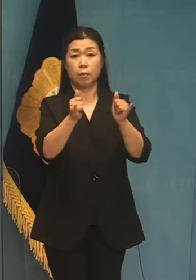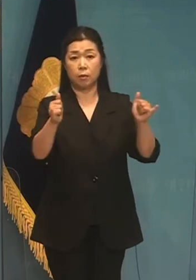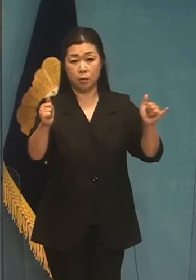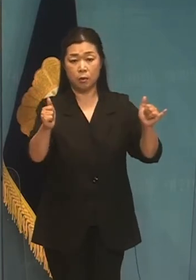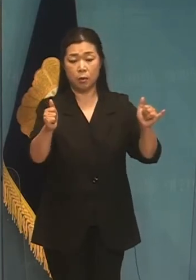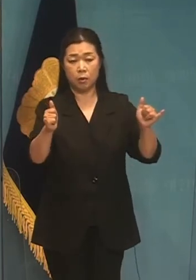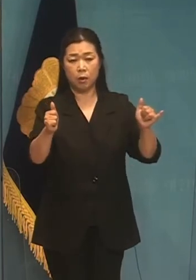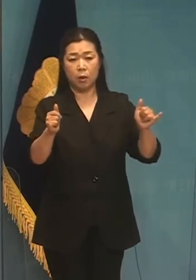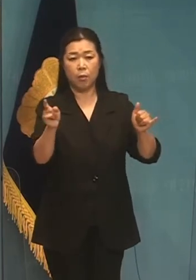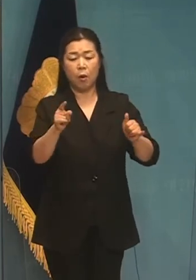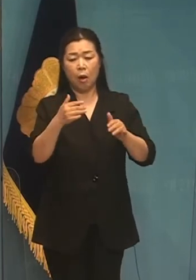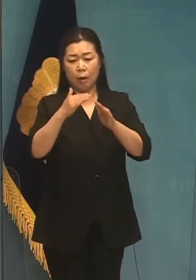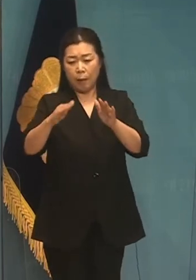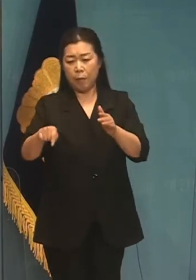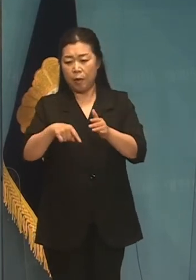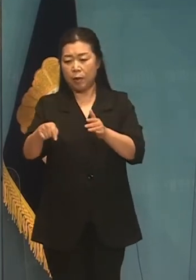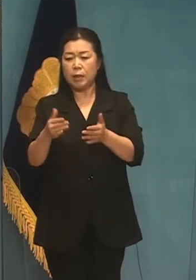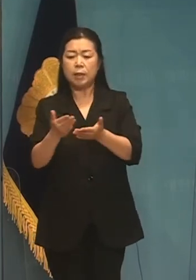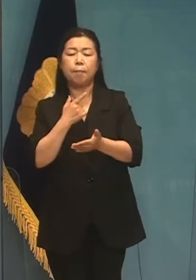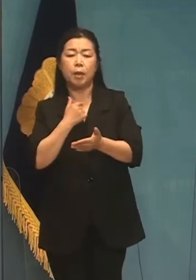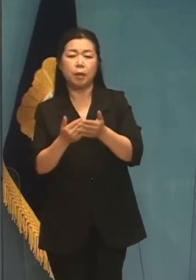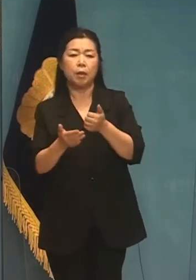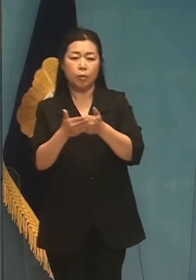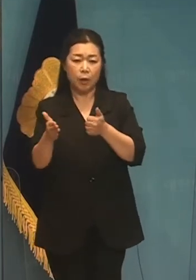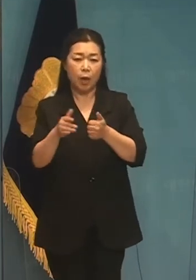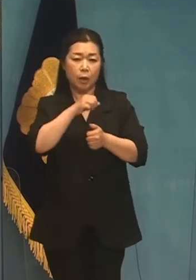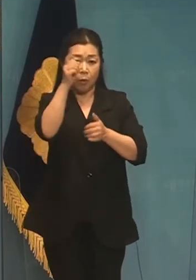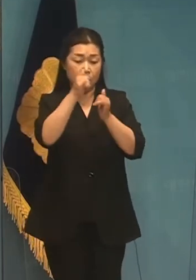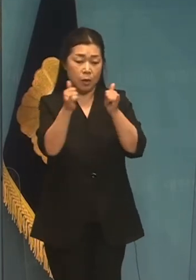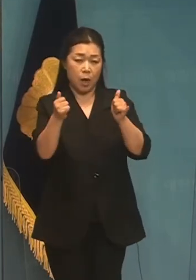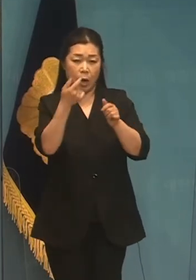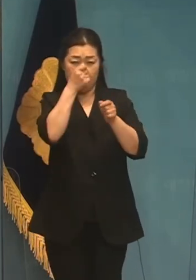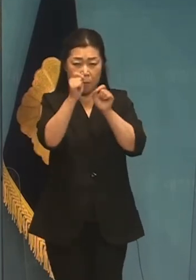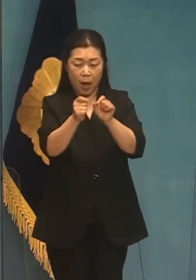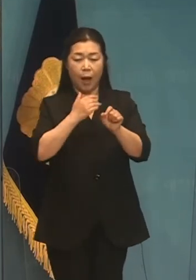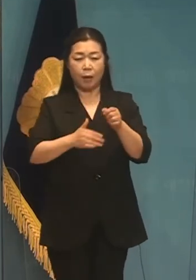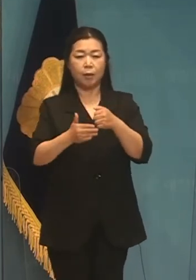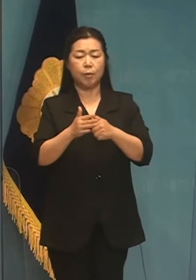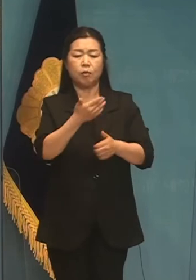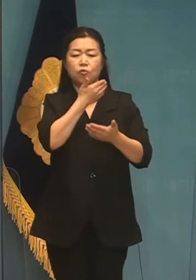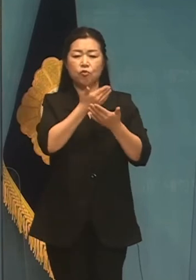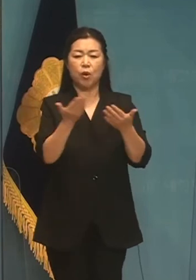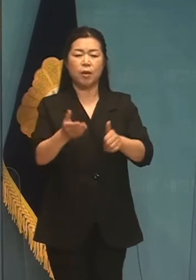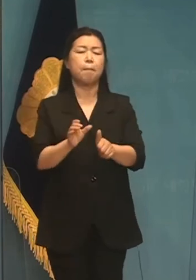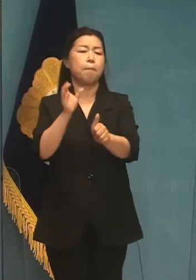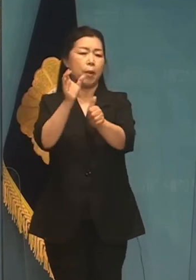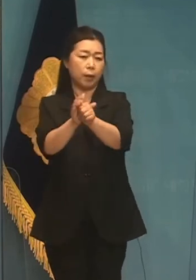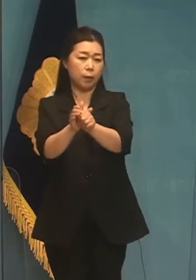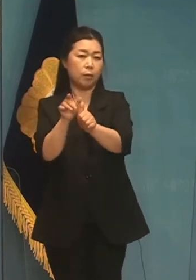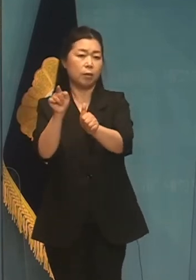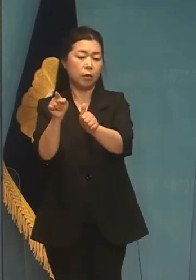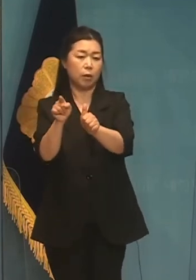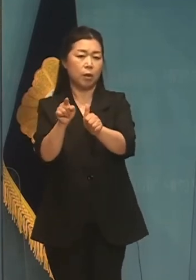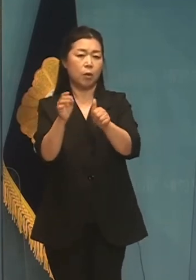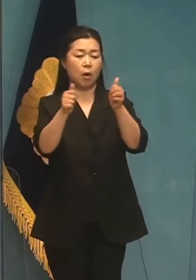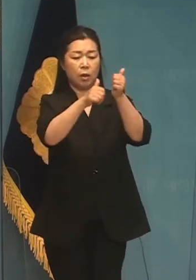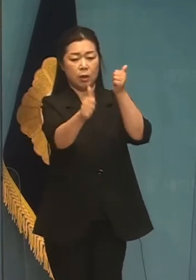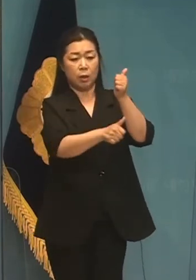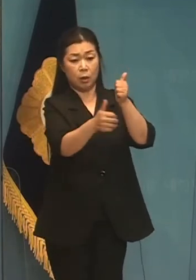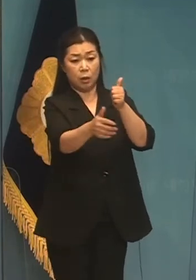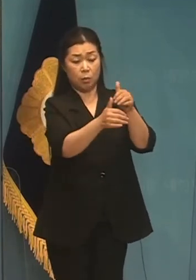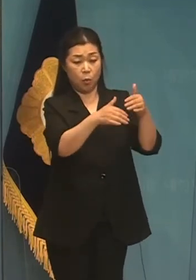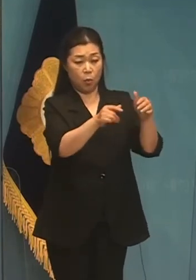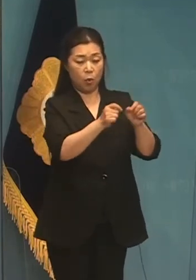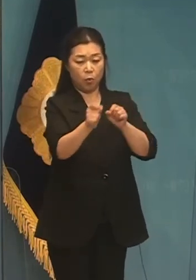단지 캠프 출신이고 당선자와 인연이 있다는 이유만으로 중요 직책이나 사나기나 기반장,